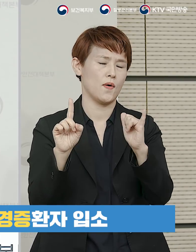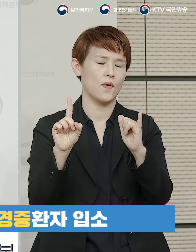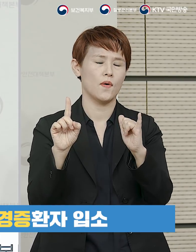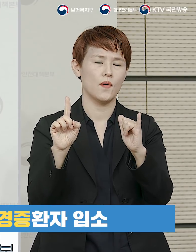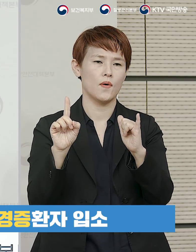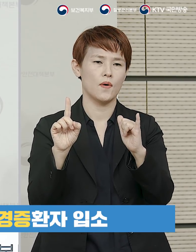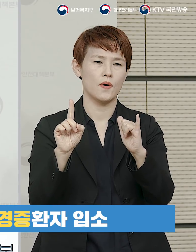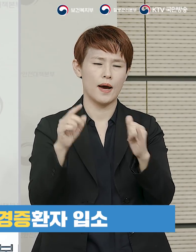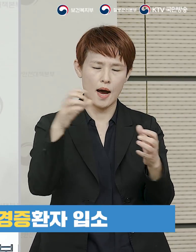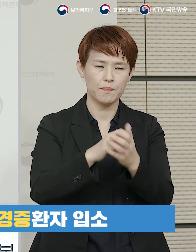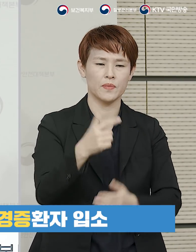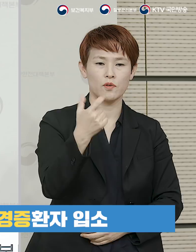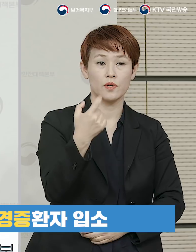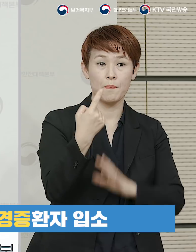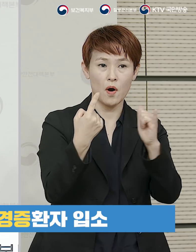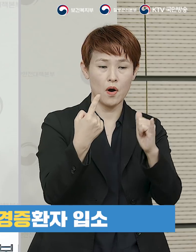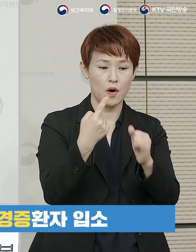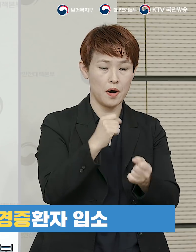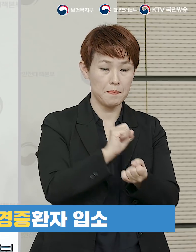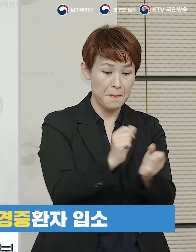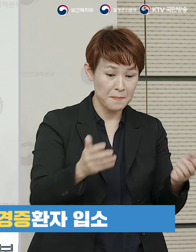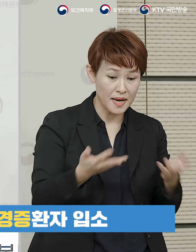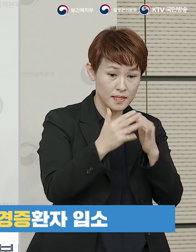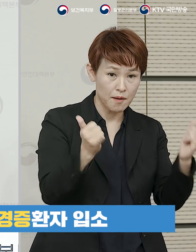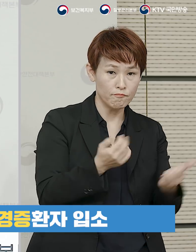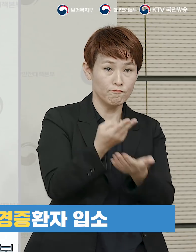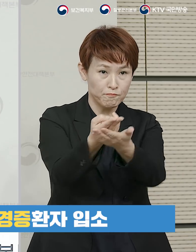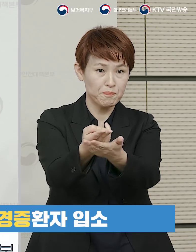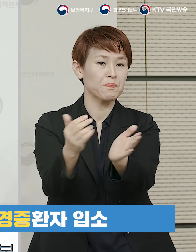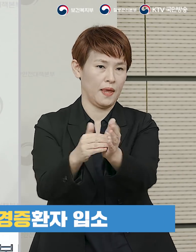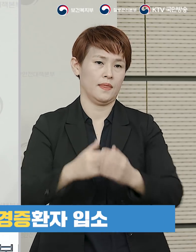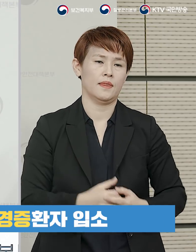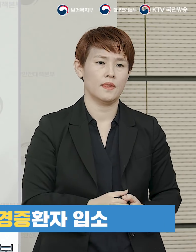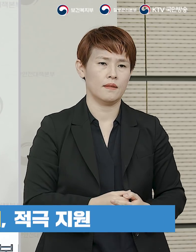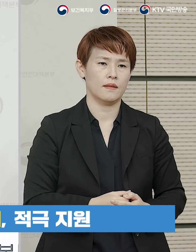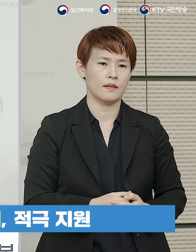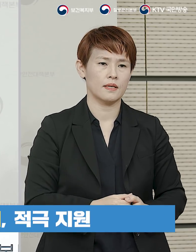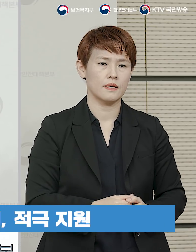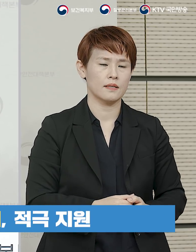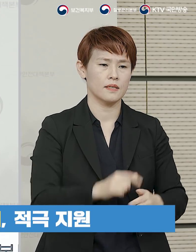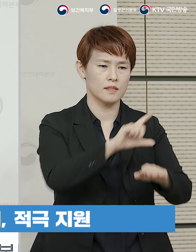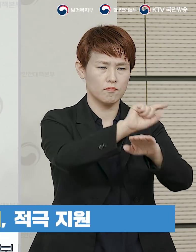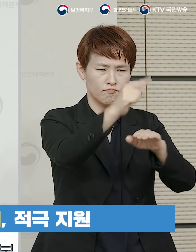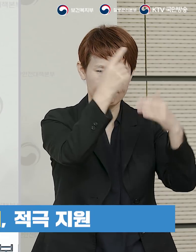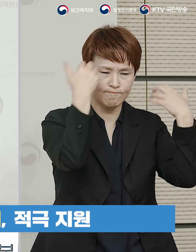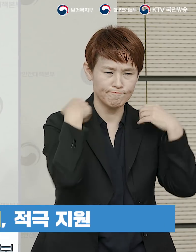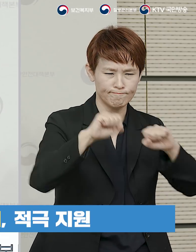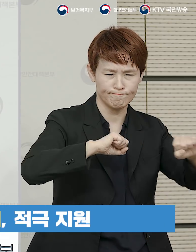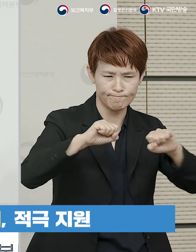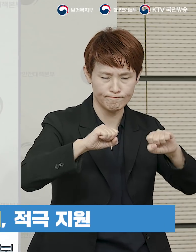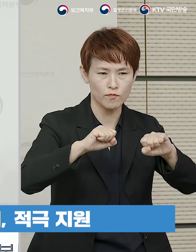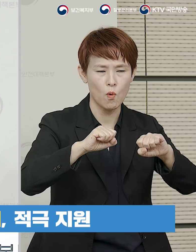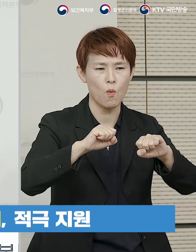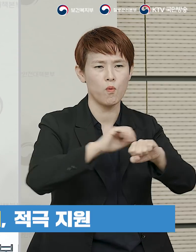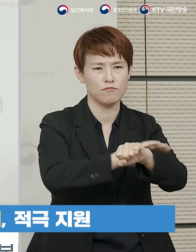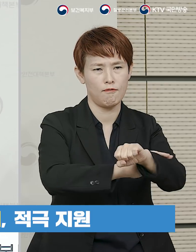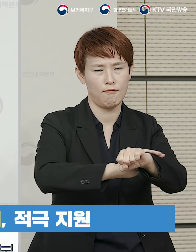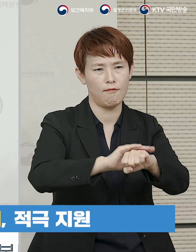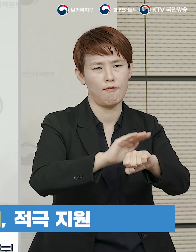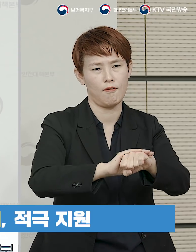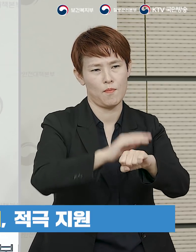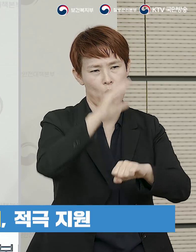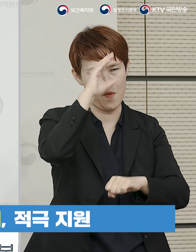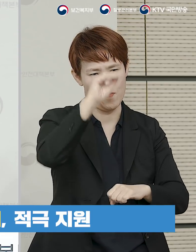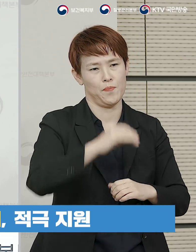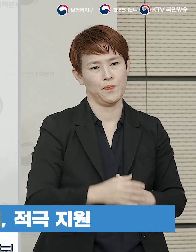61명의 경증환자 입소를 완료하였습니다 지방자치단체의 선제적인 대응이 돋보인